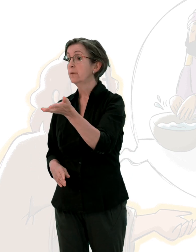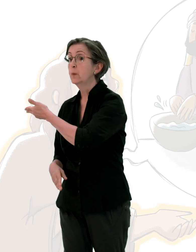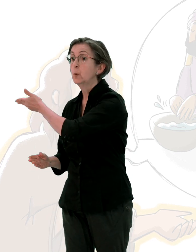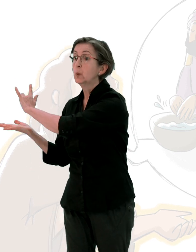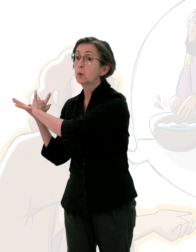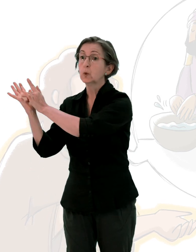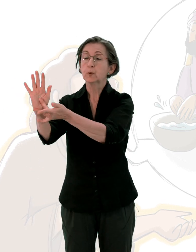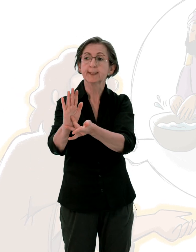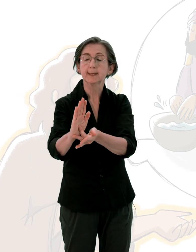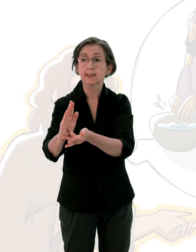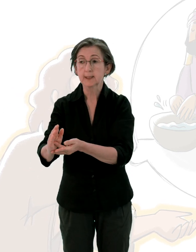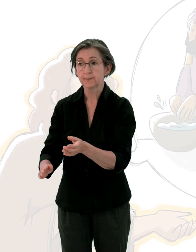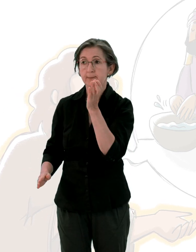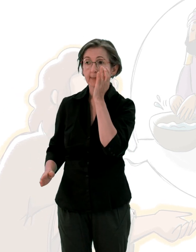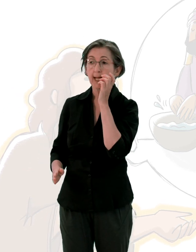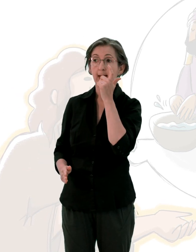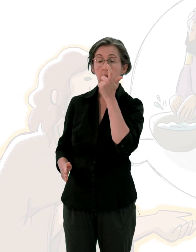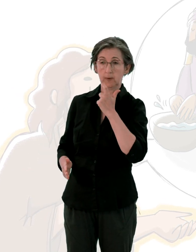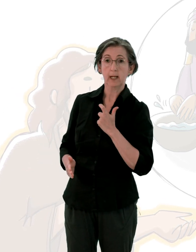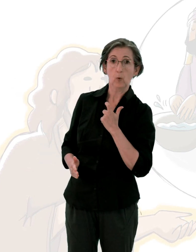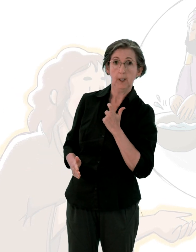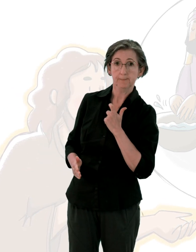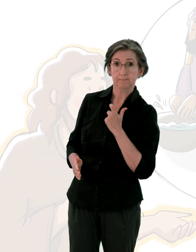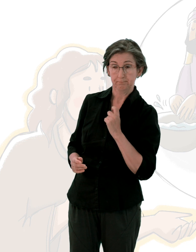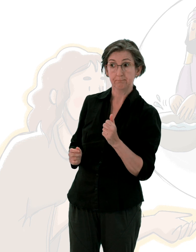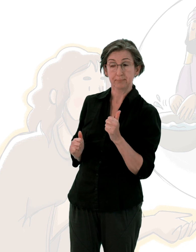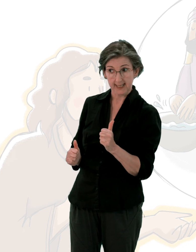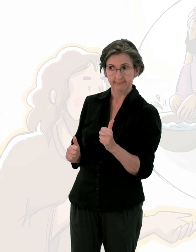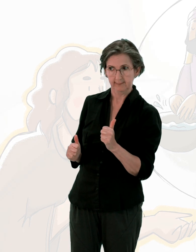Vous tous, écoutez-moi et comprenez bien ceci.